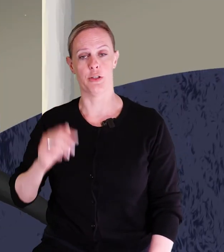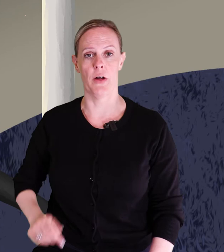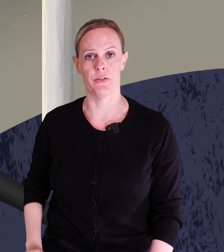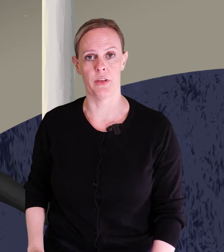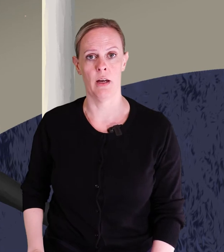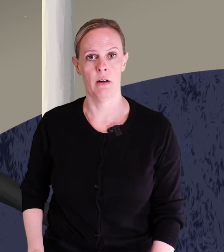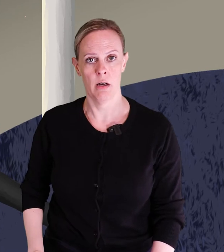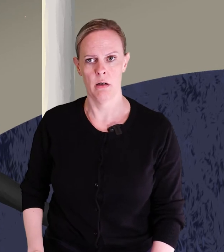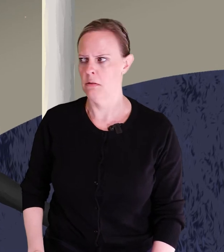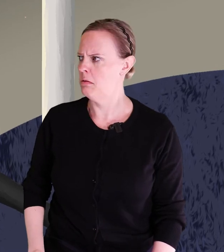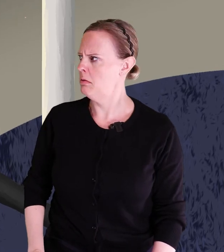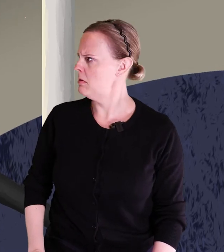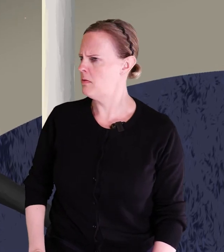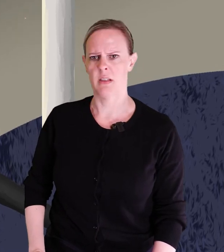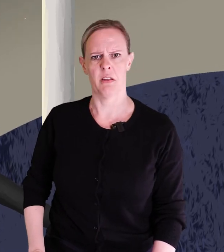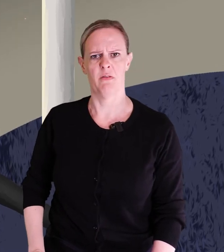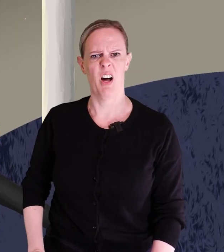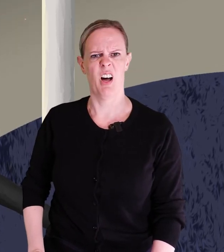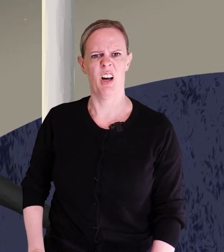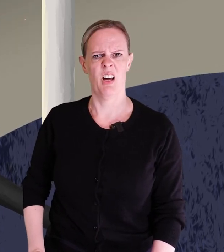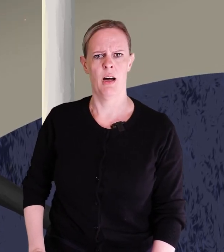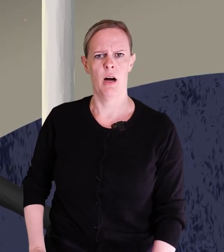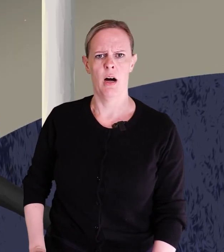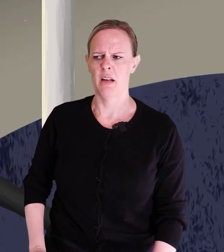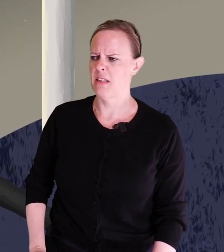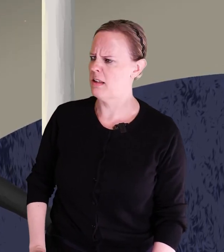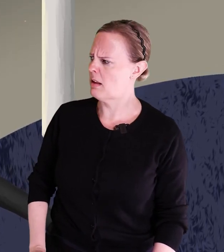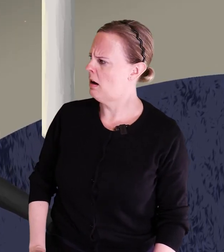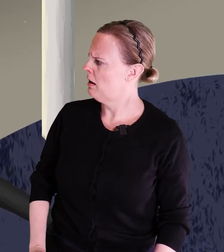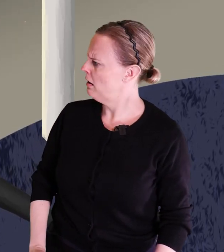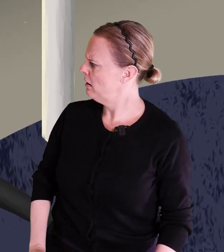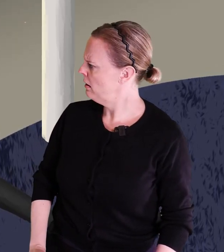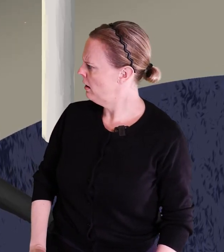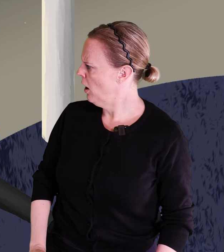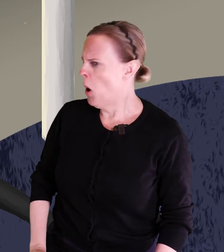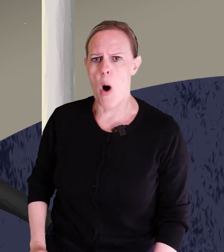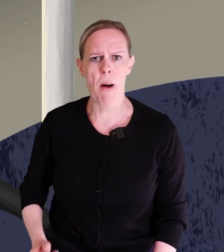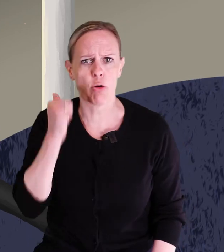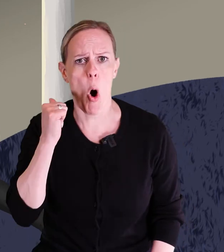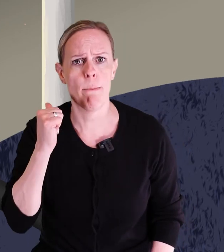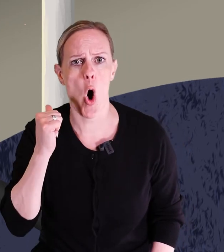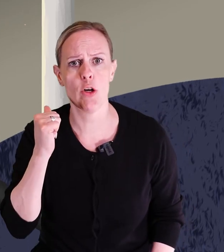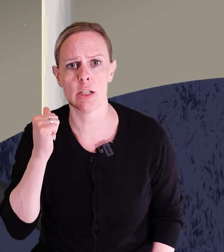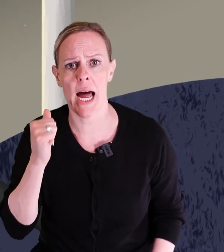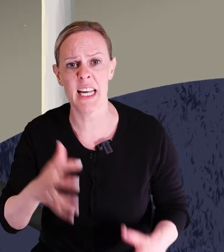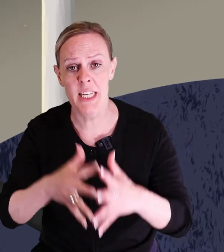Svante! Svante, va? Han tittar. Och bakom honom ser han en